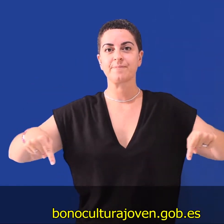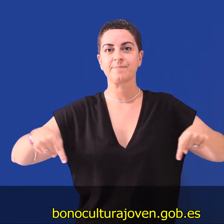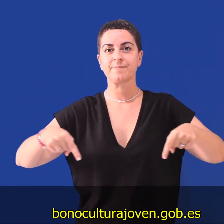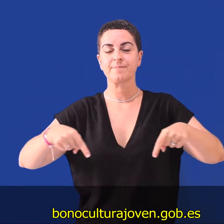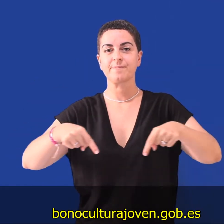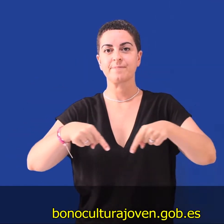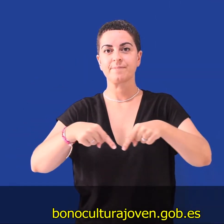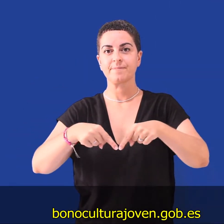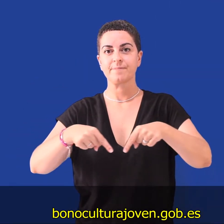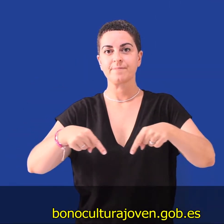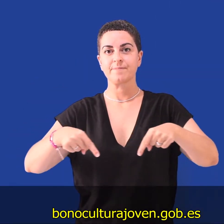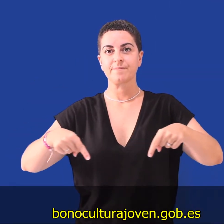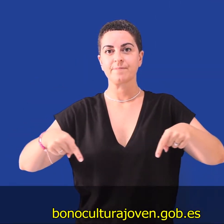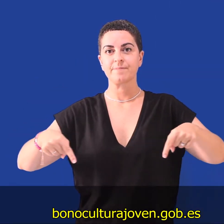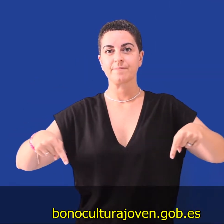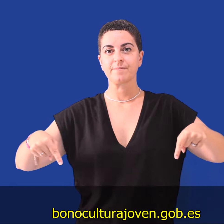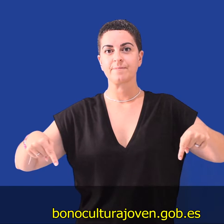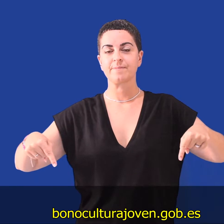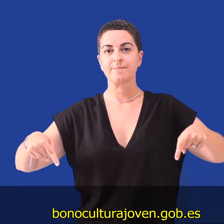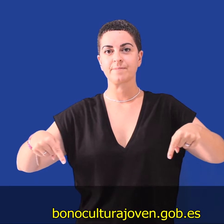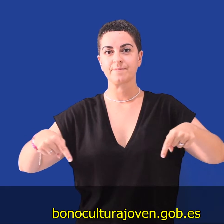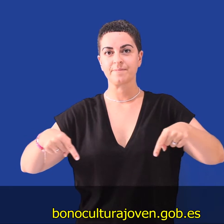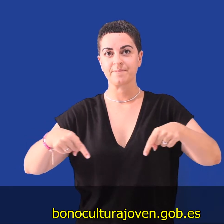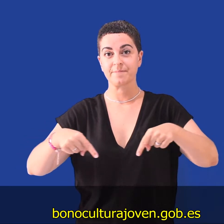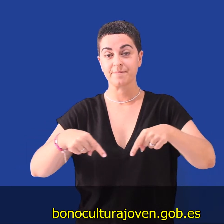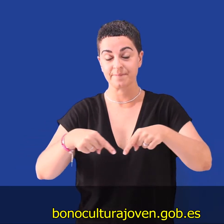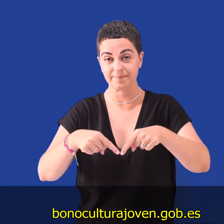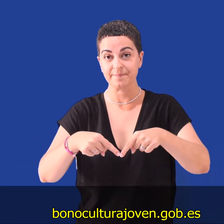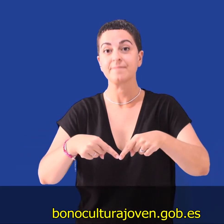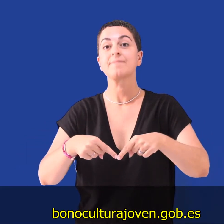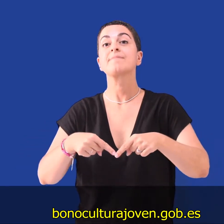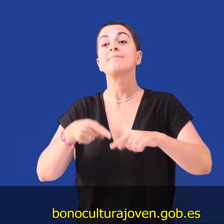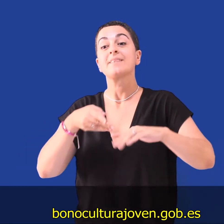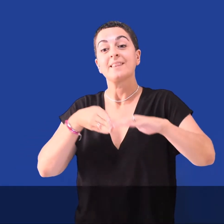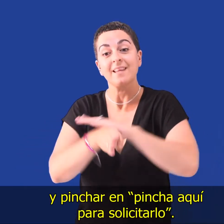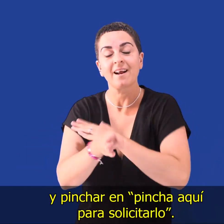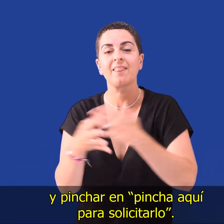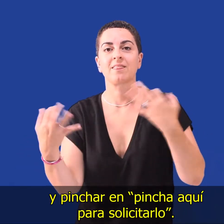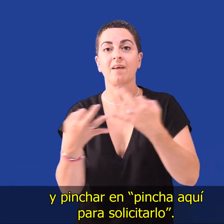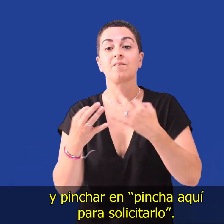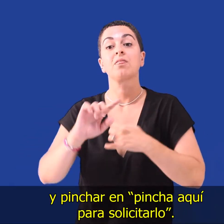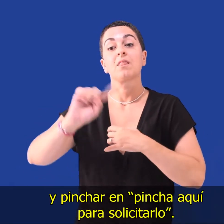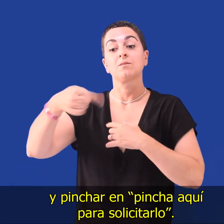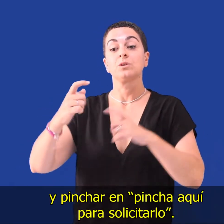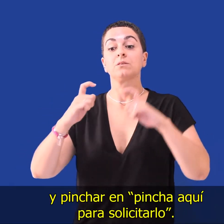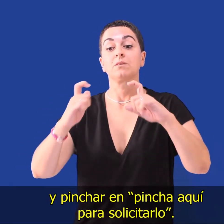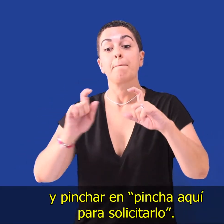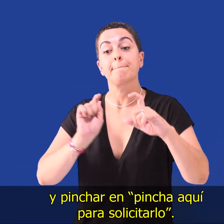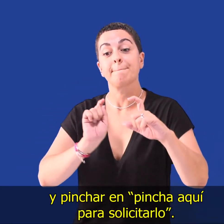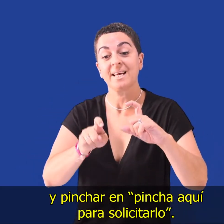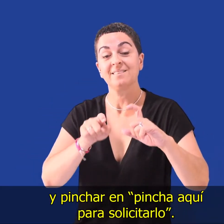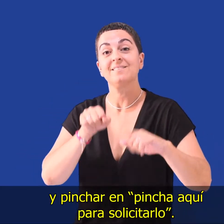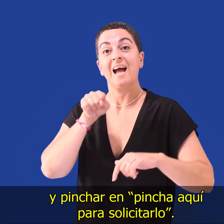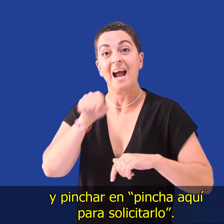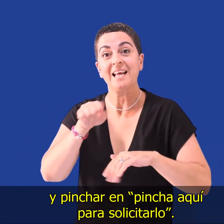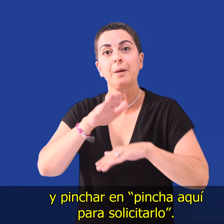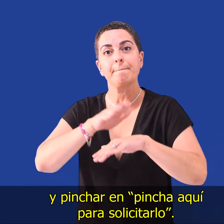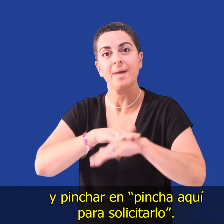www.monoculturajoven.gov.es y pinchar en pincha